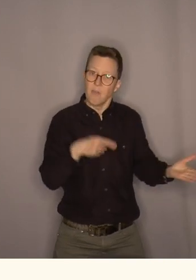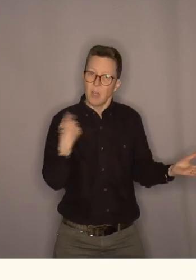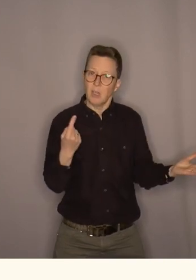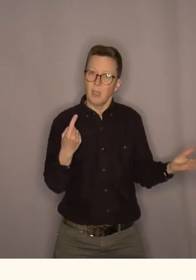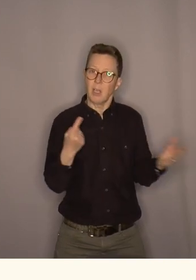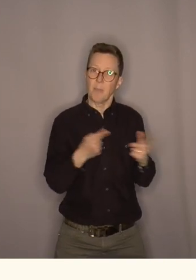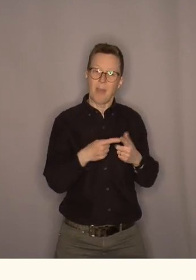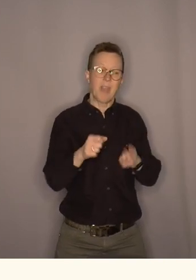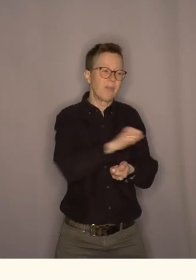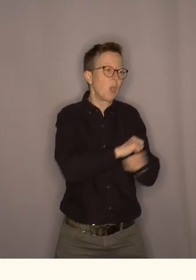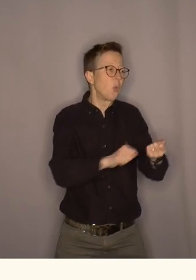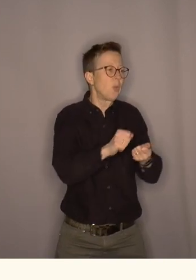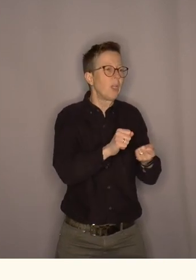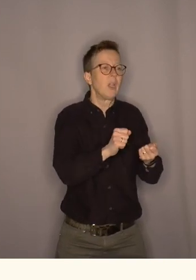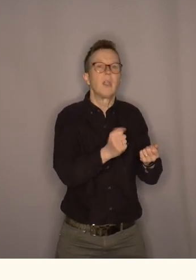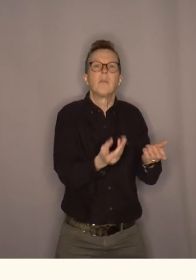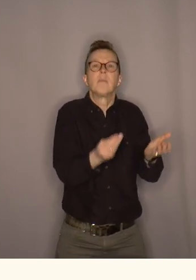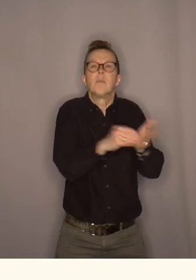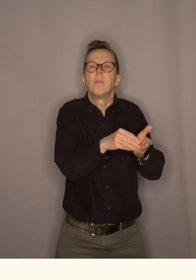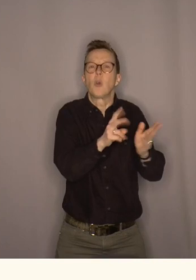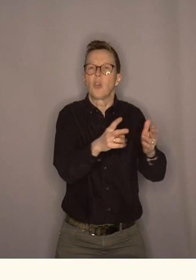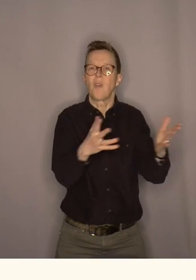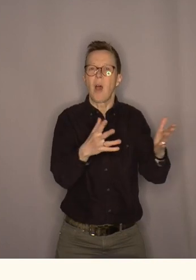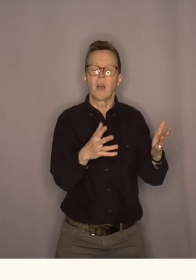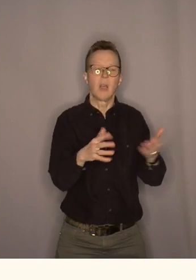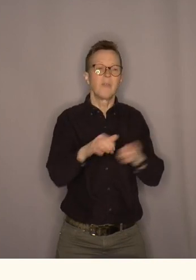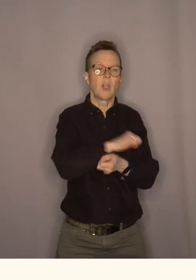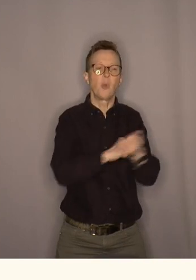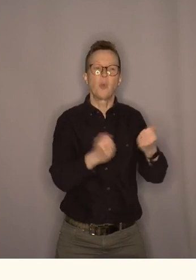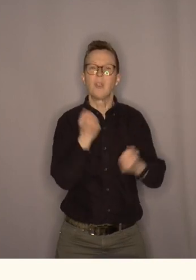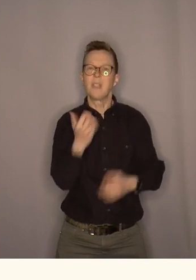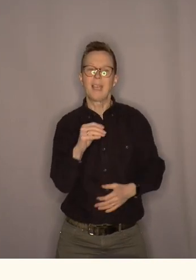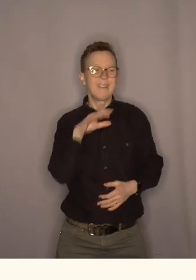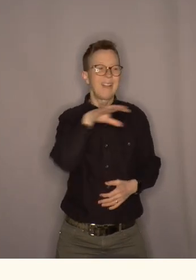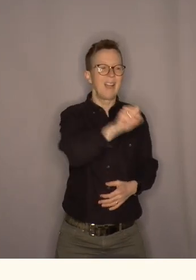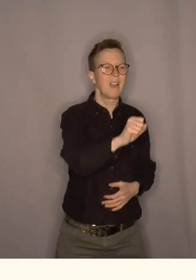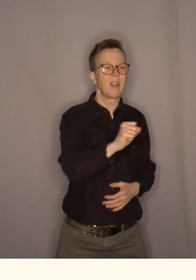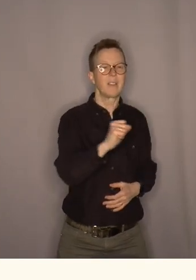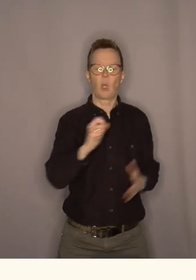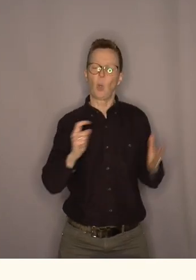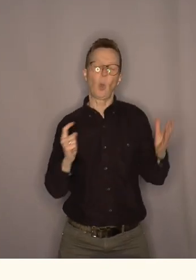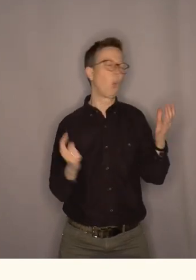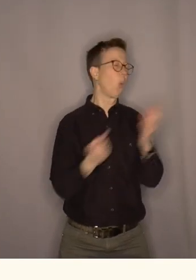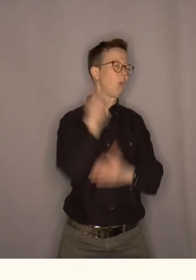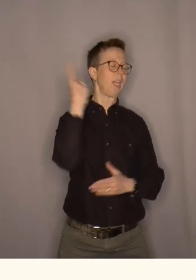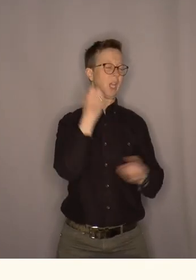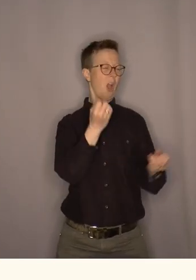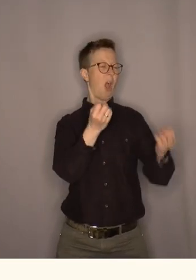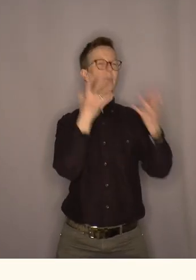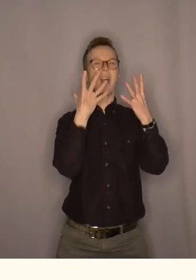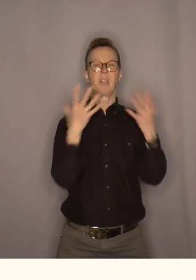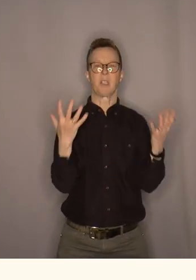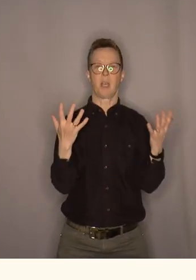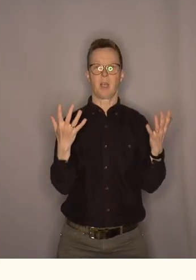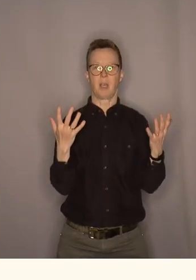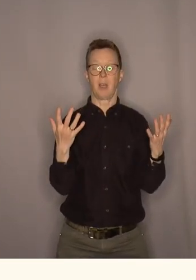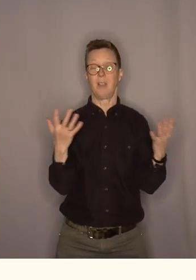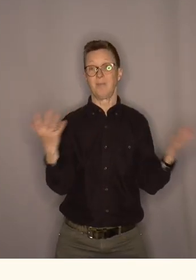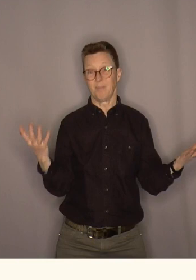men naturen er jo mer enn det den gir jo også tilgang til noen helt unike opplevelser så det er